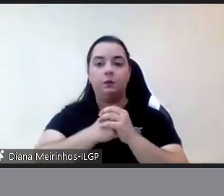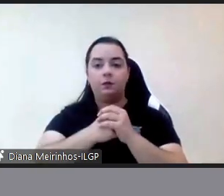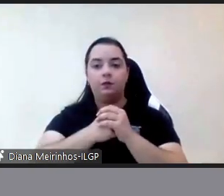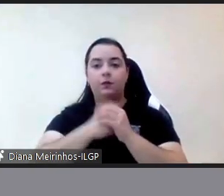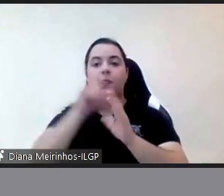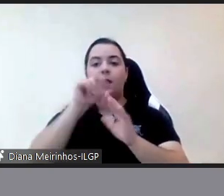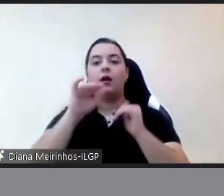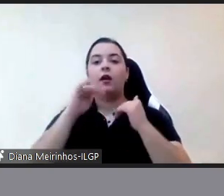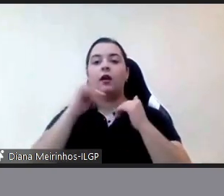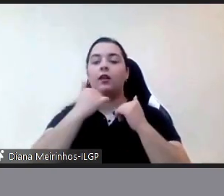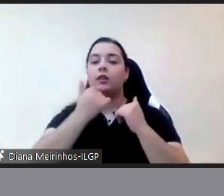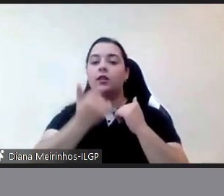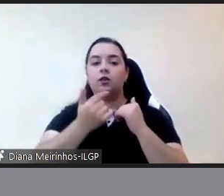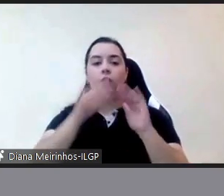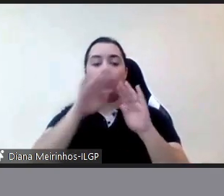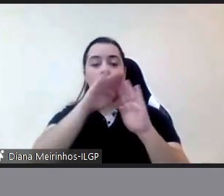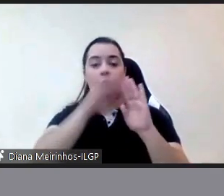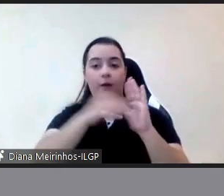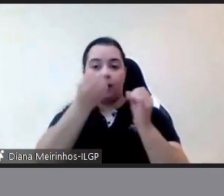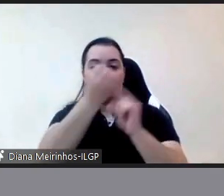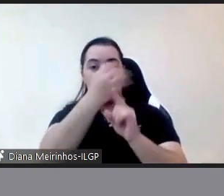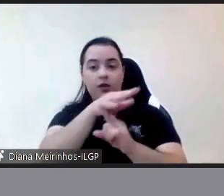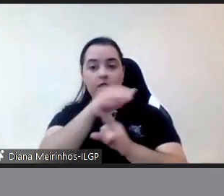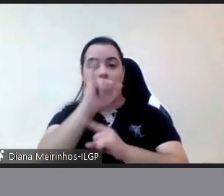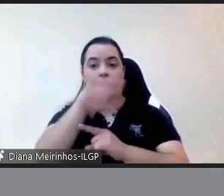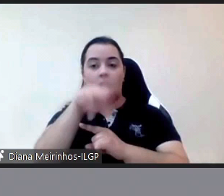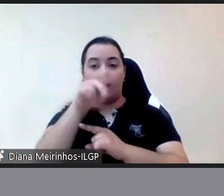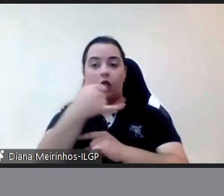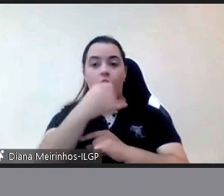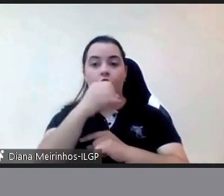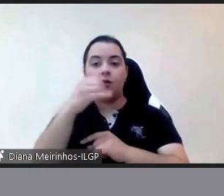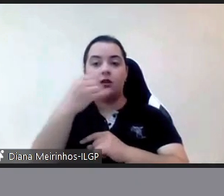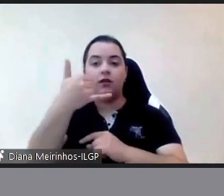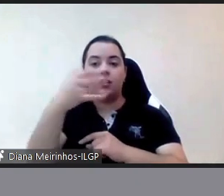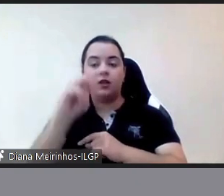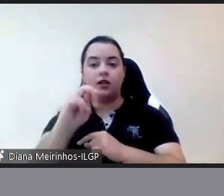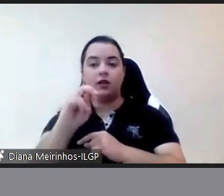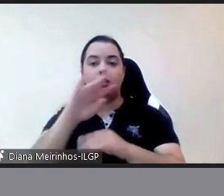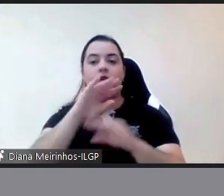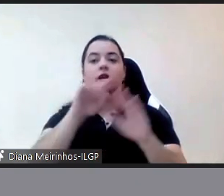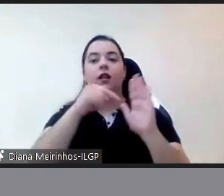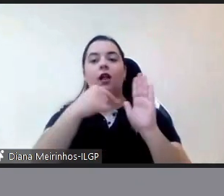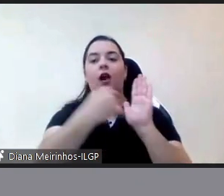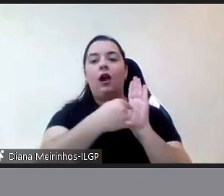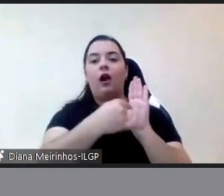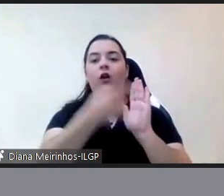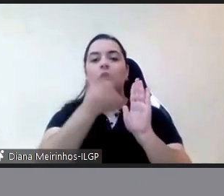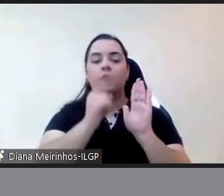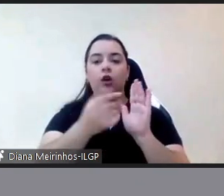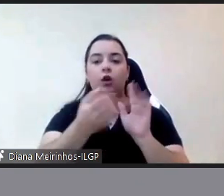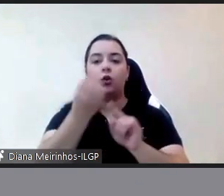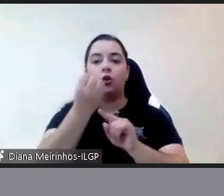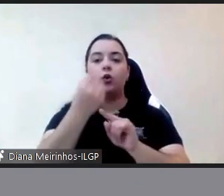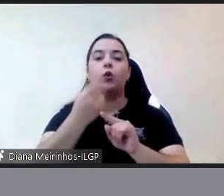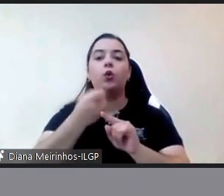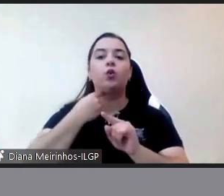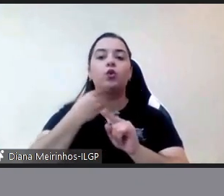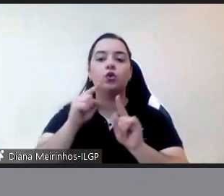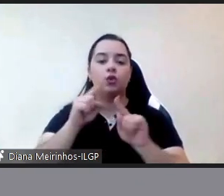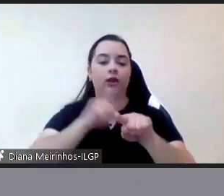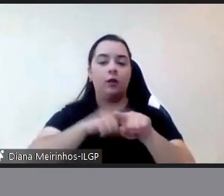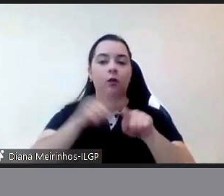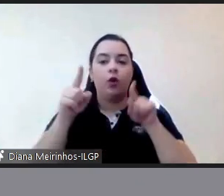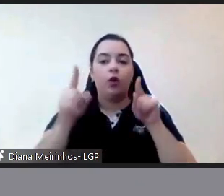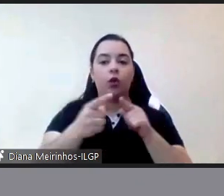ainda que o programa de formação do INA para 2023 inclui cursos de curta e de longa duração destinados aos